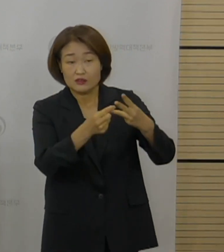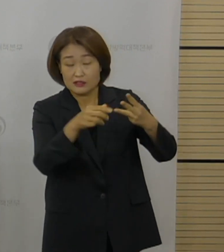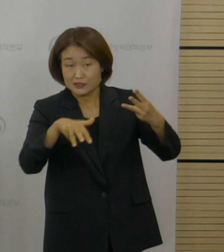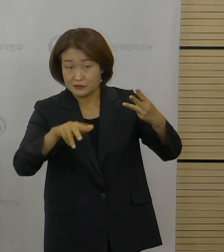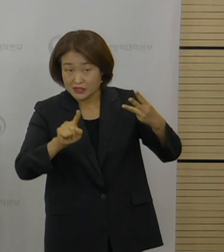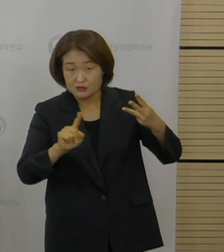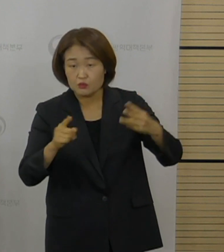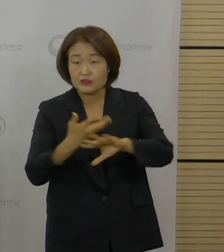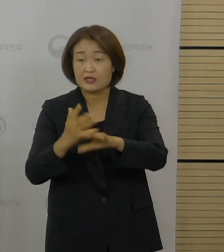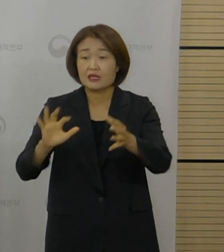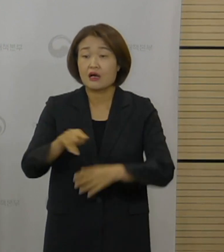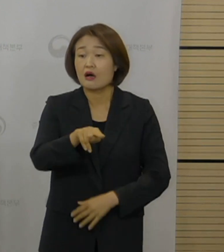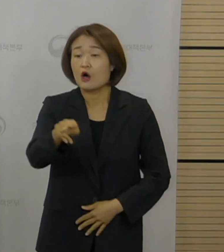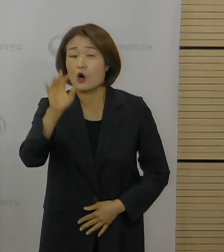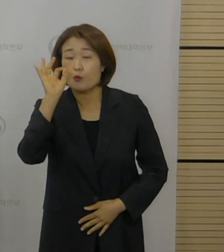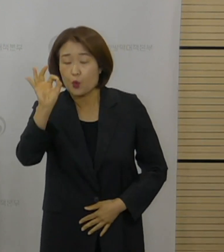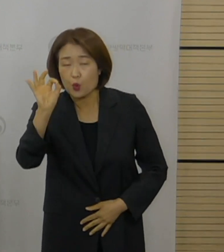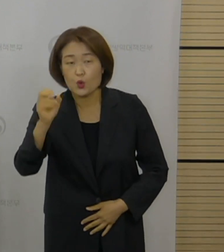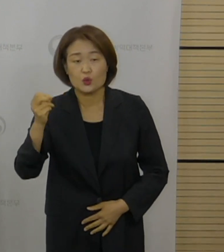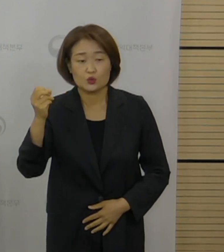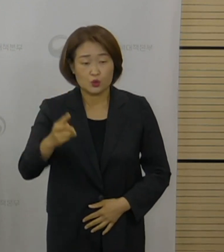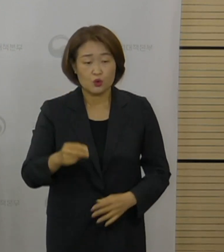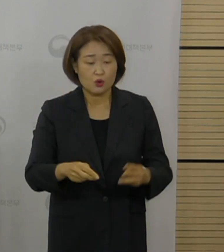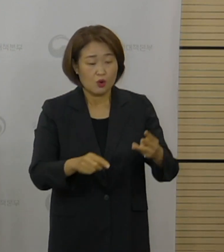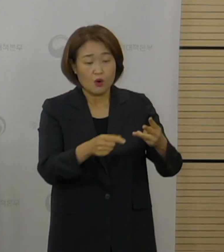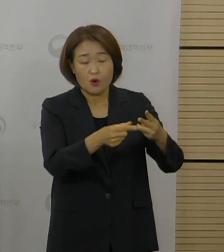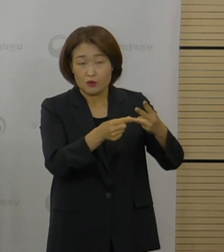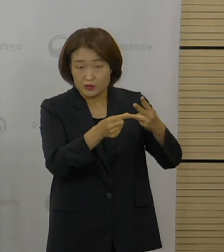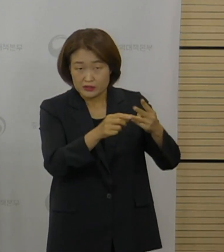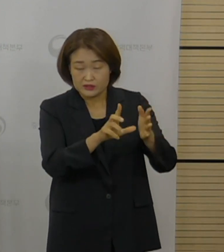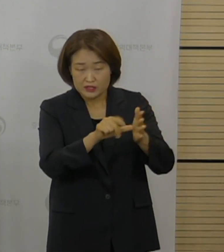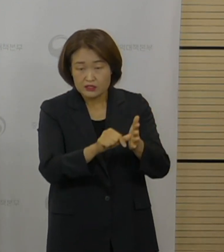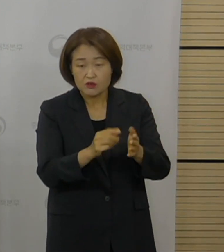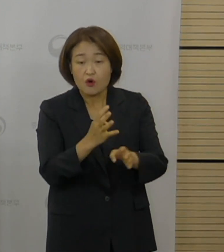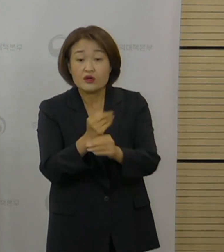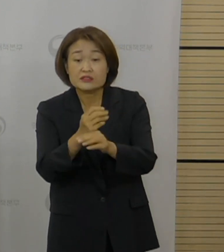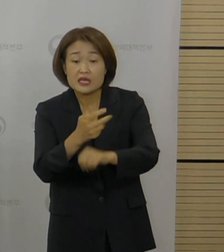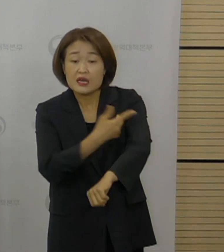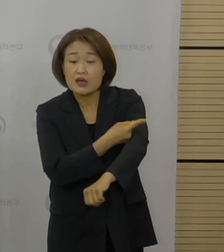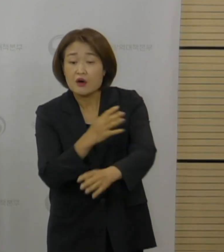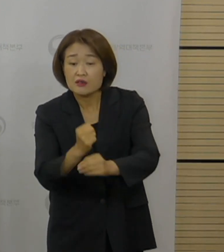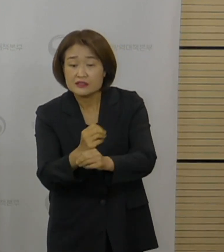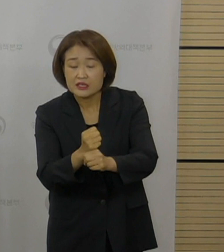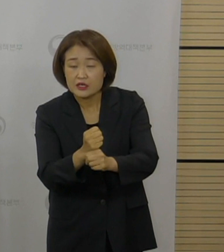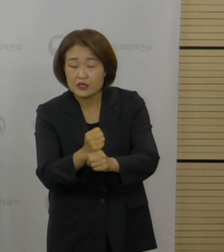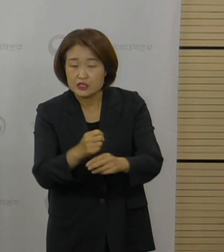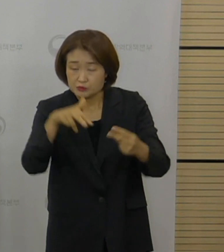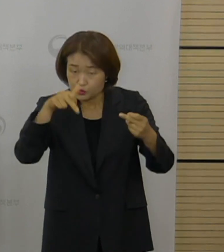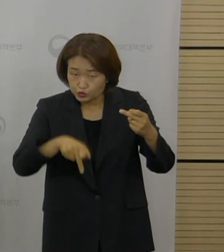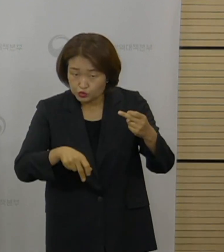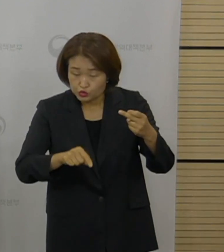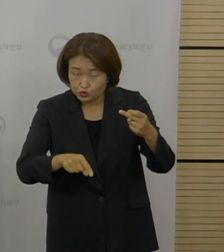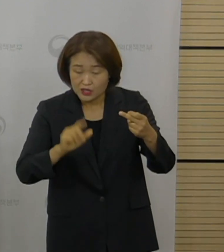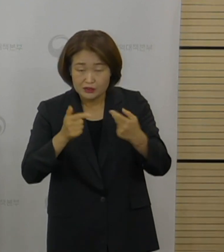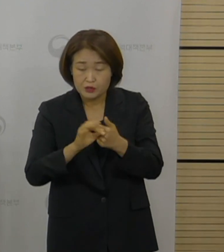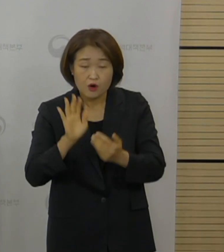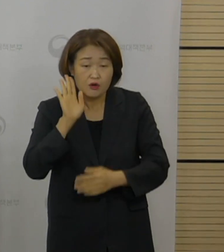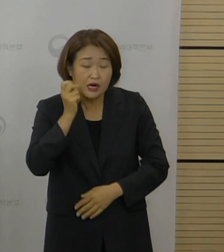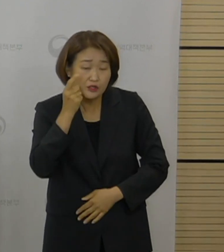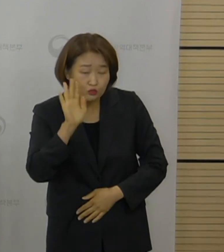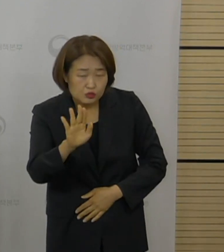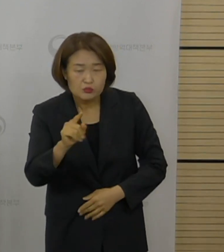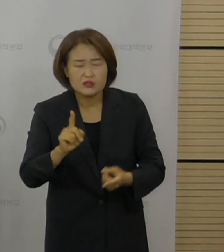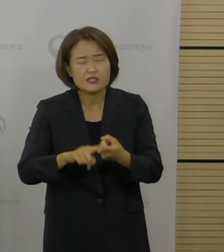접종의 대상 백신이나 접종 간격에 대해서 연구가 진행 중에 있고 각 제약사별로도 변이